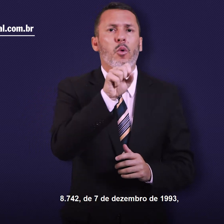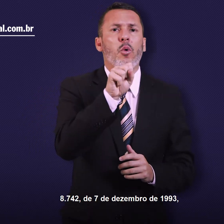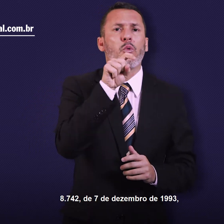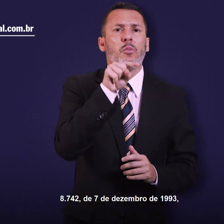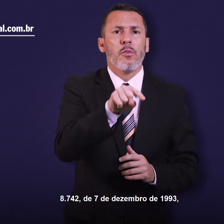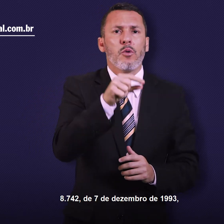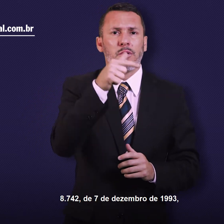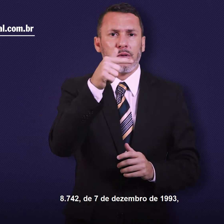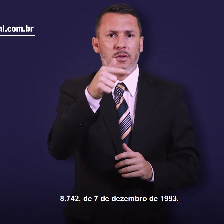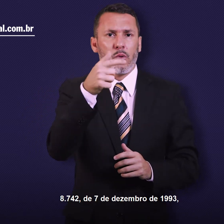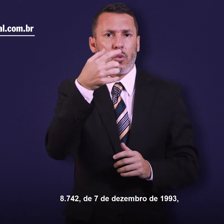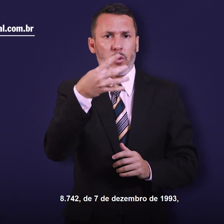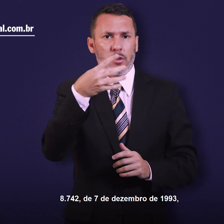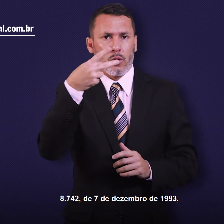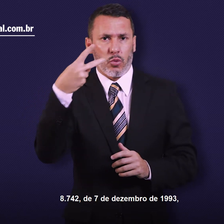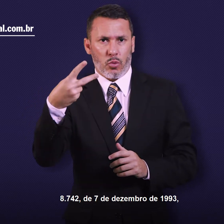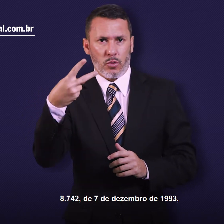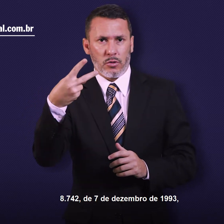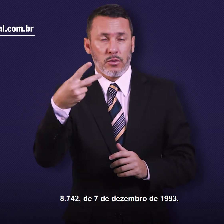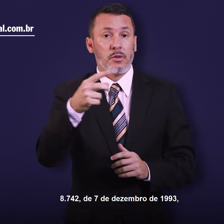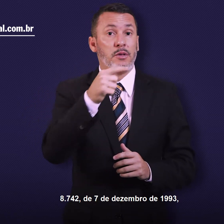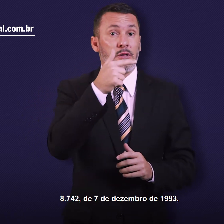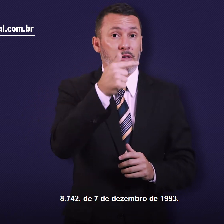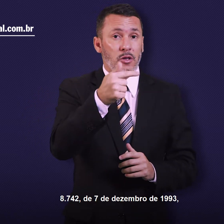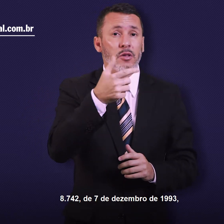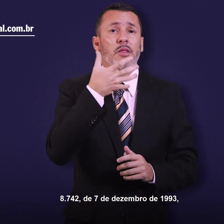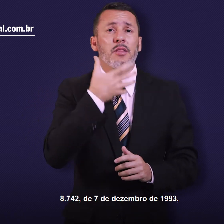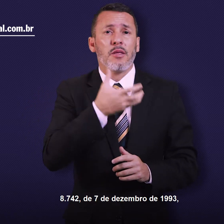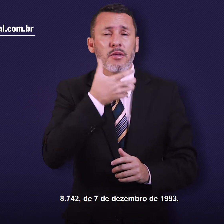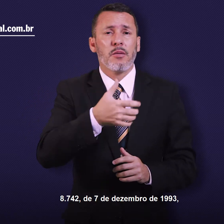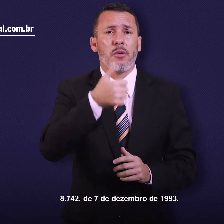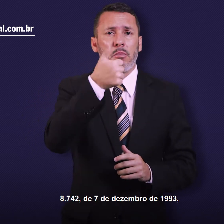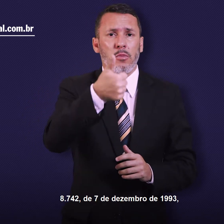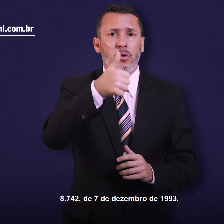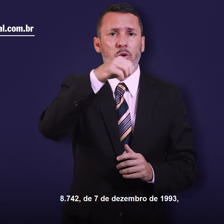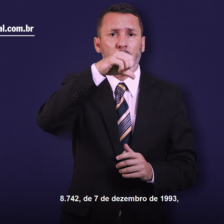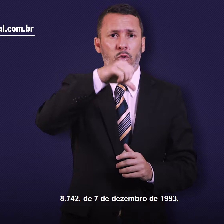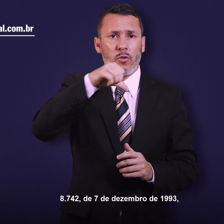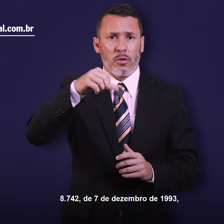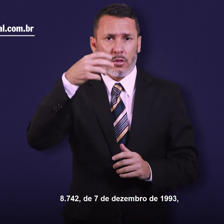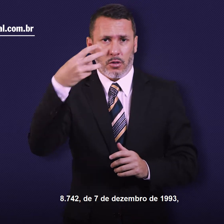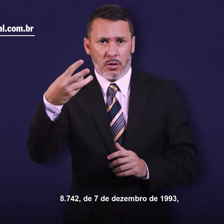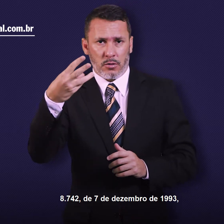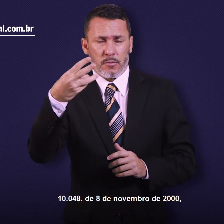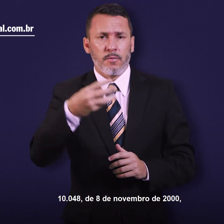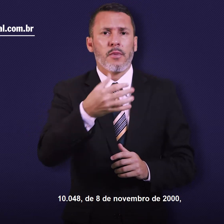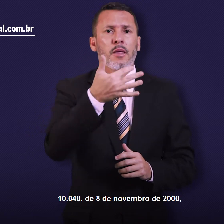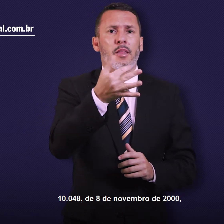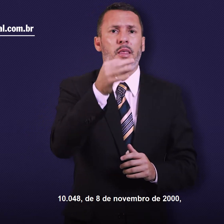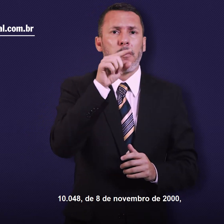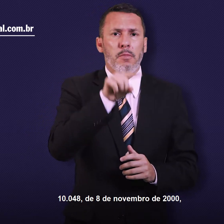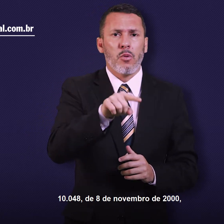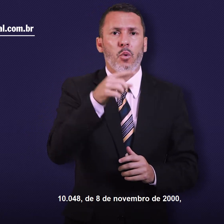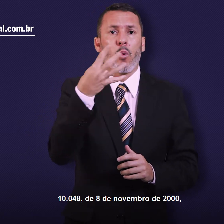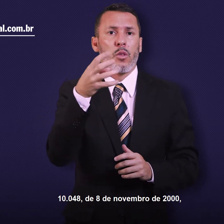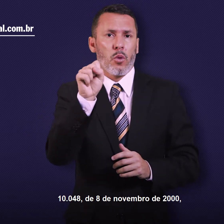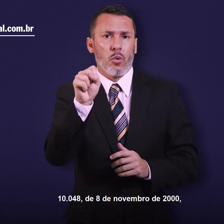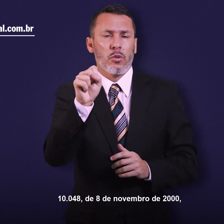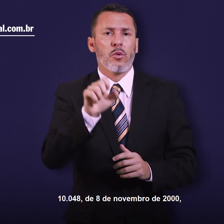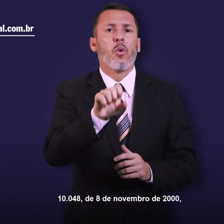.742, de 7 de dezembro de 1993, 10.048, de